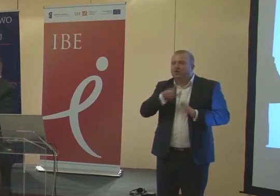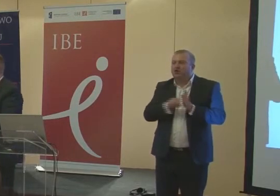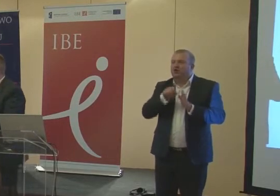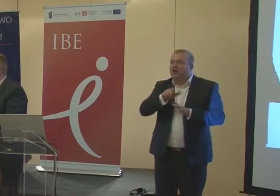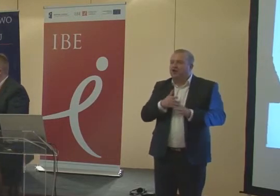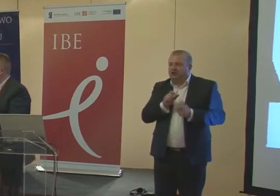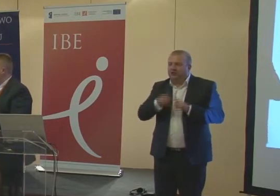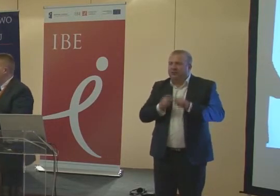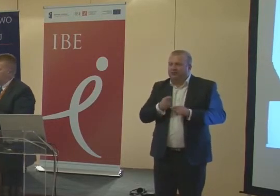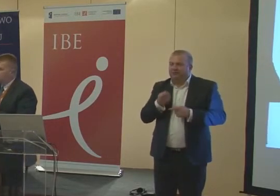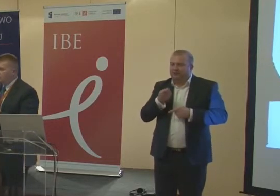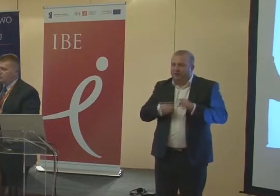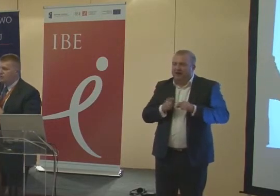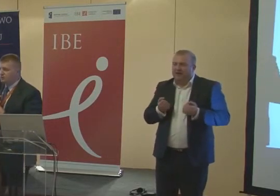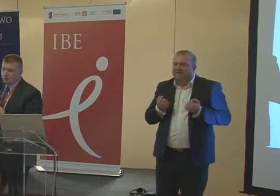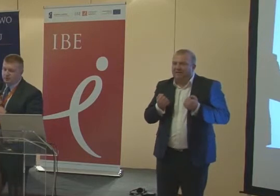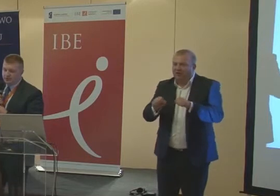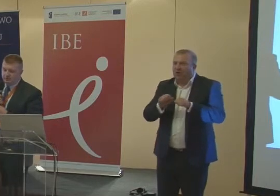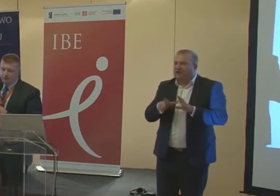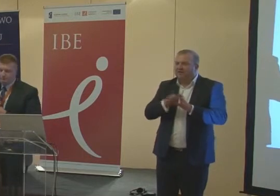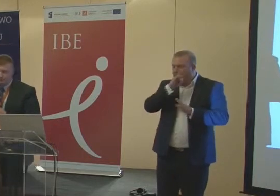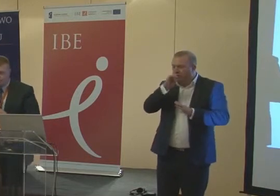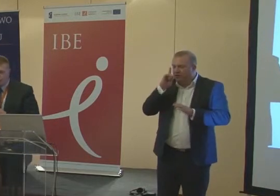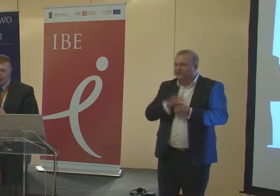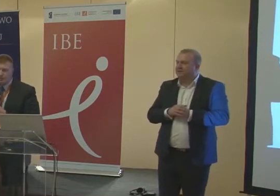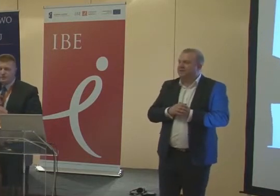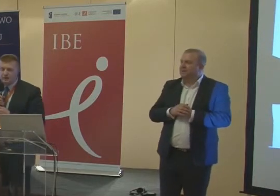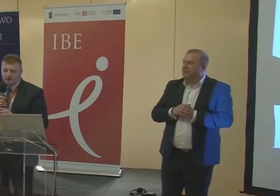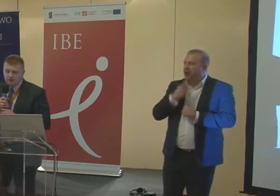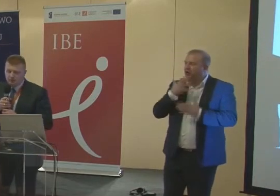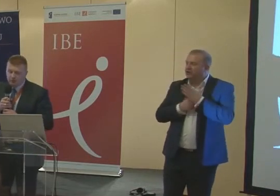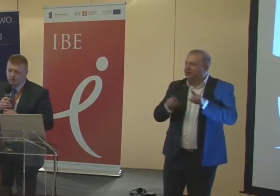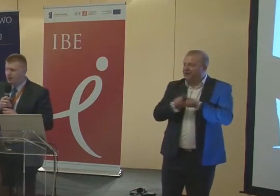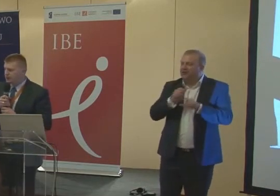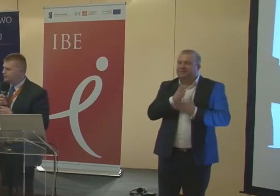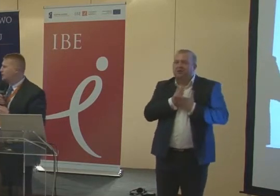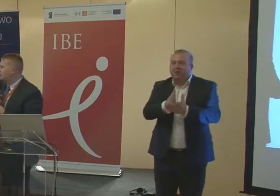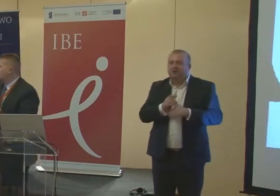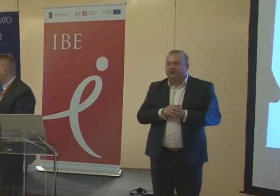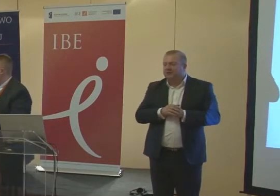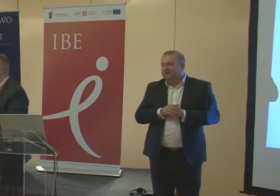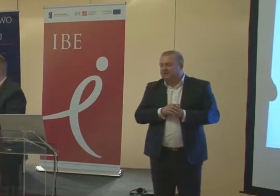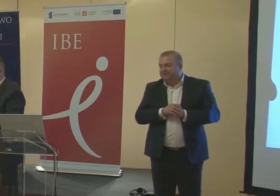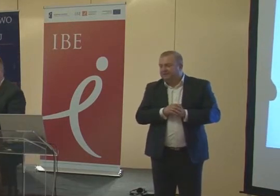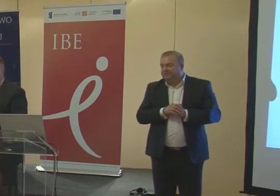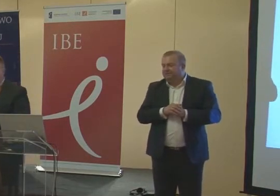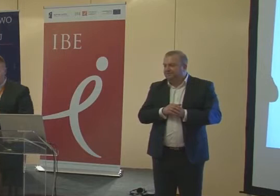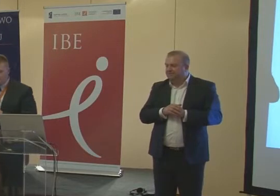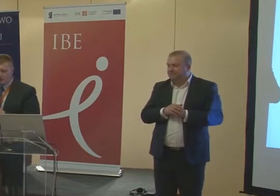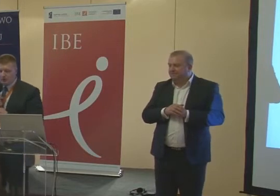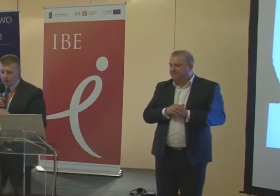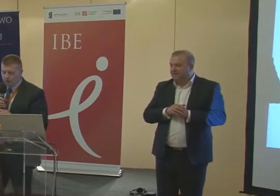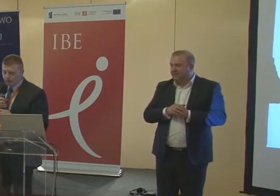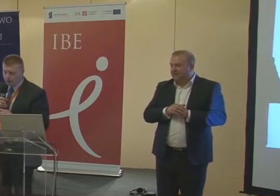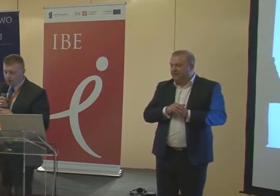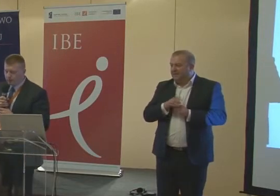funkcjonować dobrze w społeczeństwie. Korzysta także z pomocy o charakterze kompensacyjnym. Proszę Państwa,